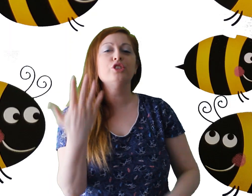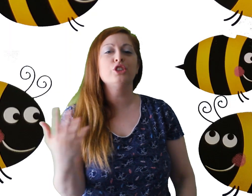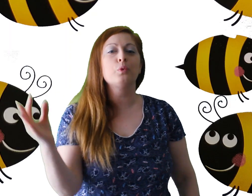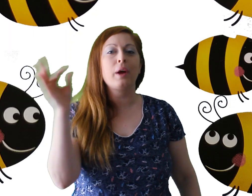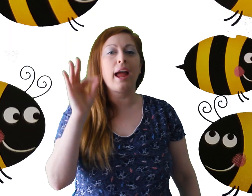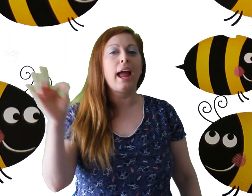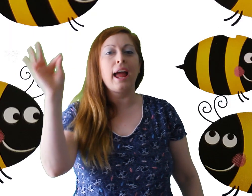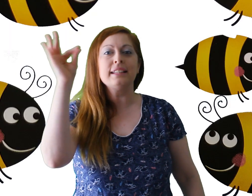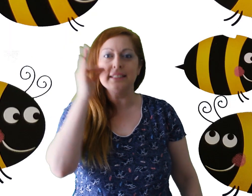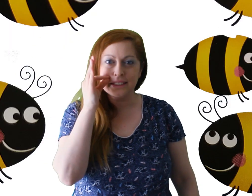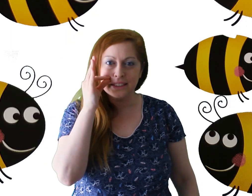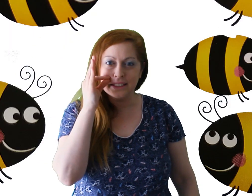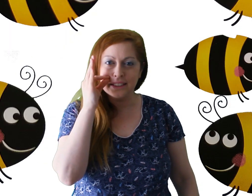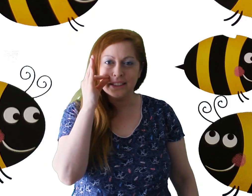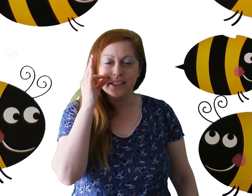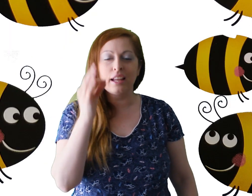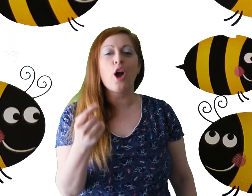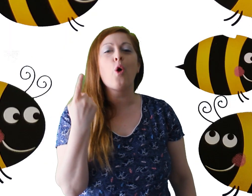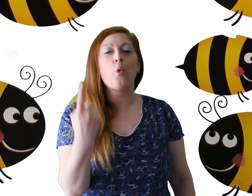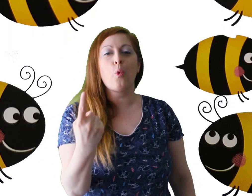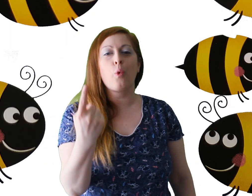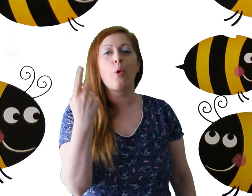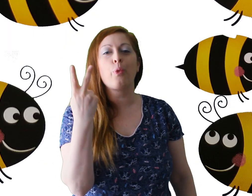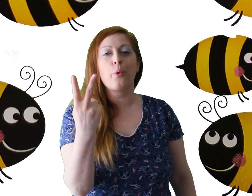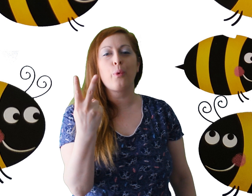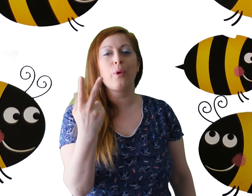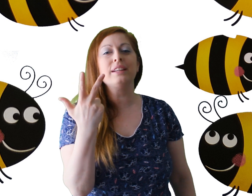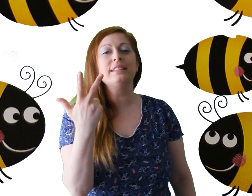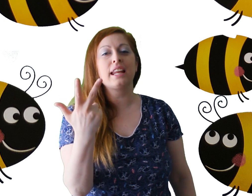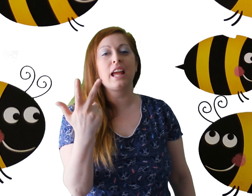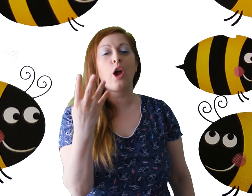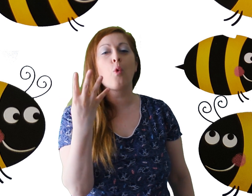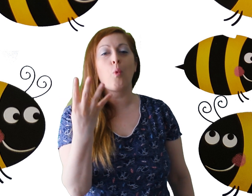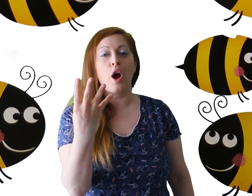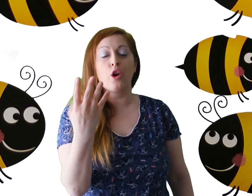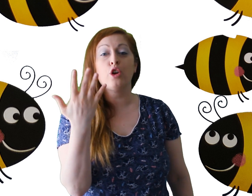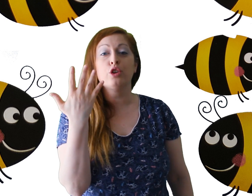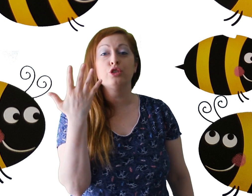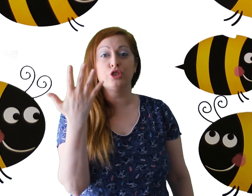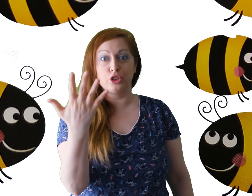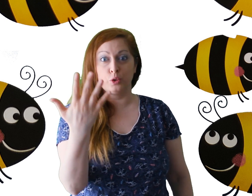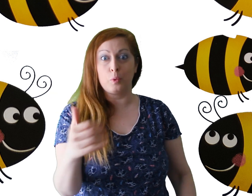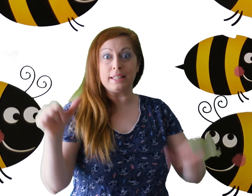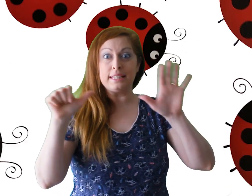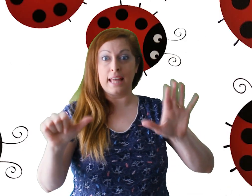cinque api, uno, due, tre, quattro, cinque e sei